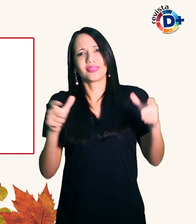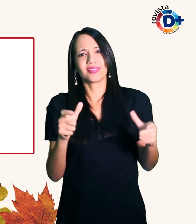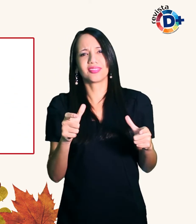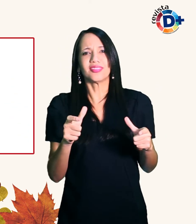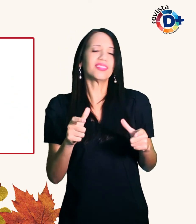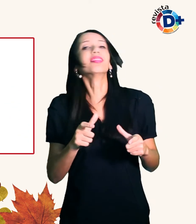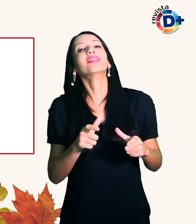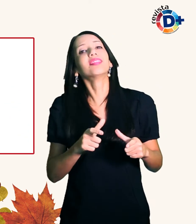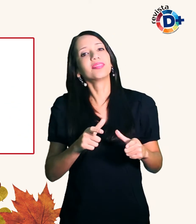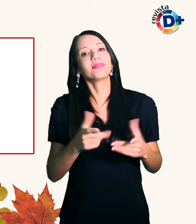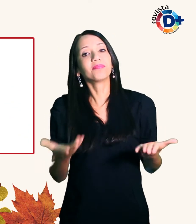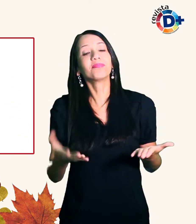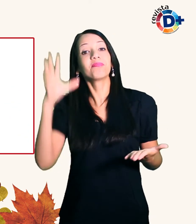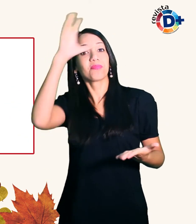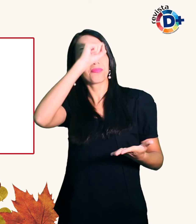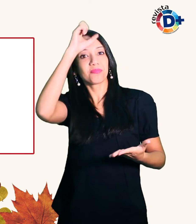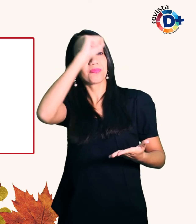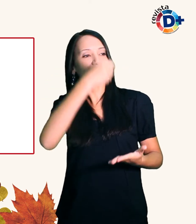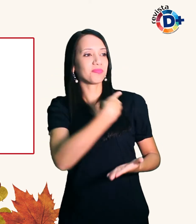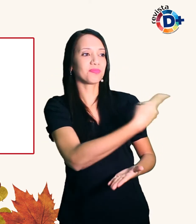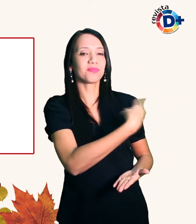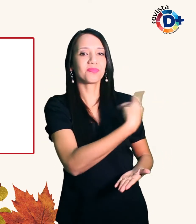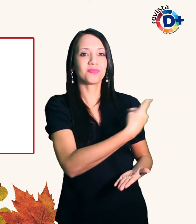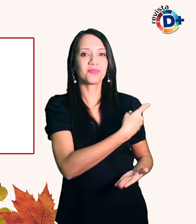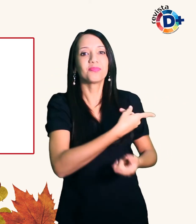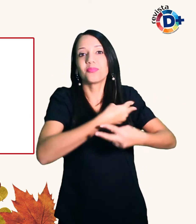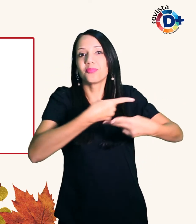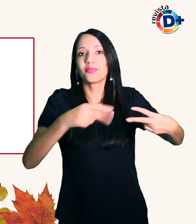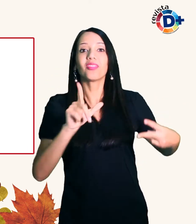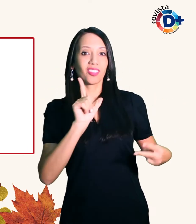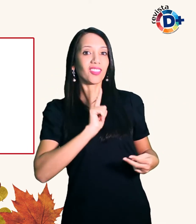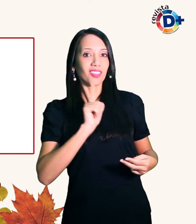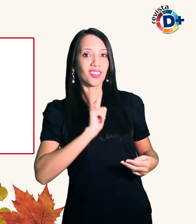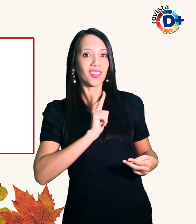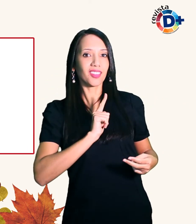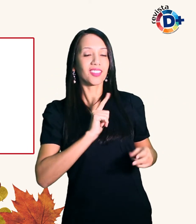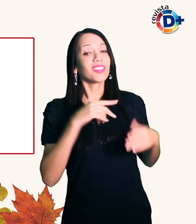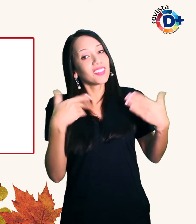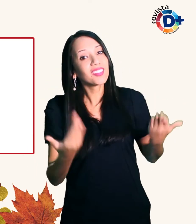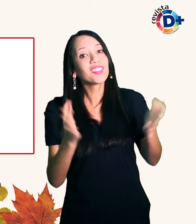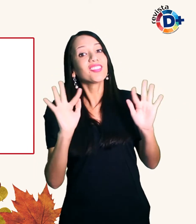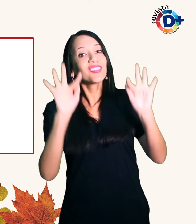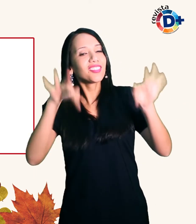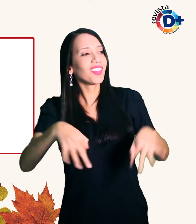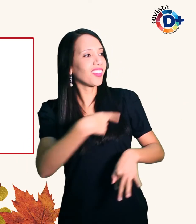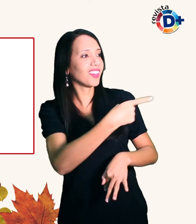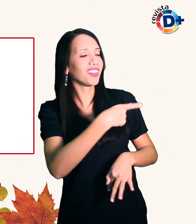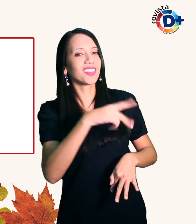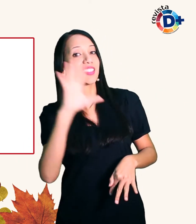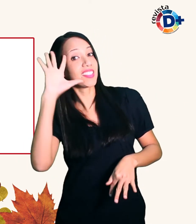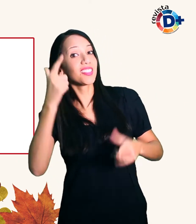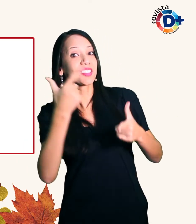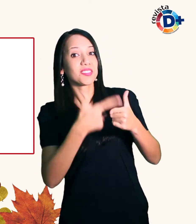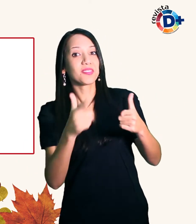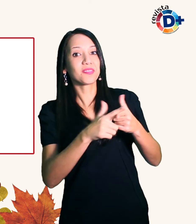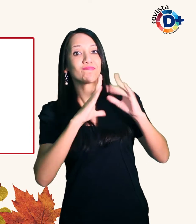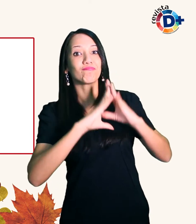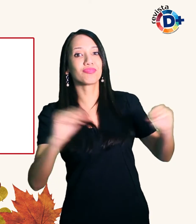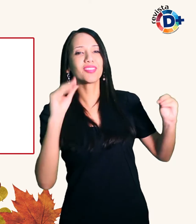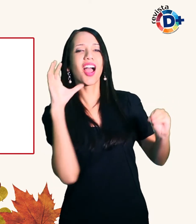Aprendemos a lidar com os recursos que temos No fim a gente resolve os problemas mais rapidamente porque não